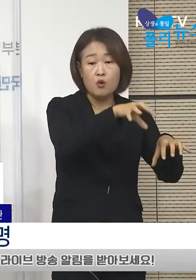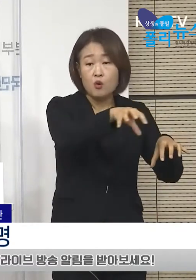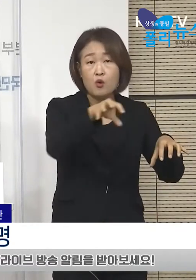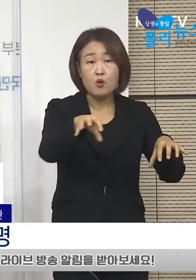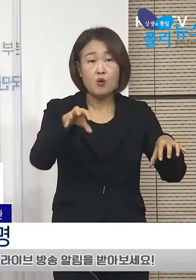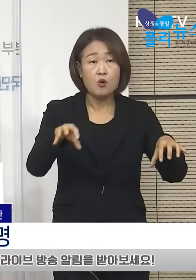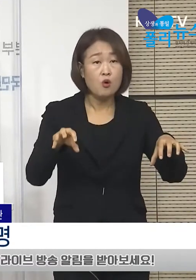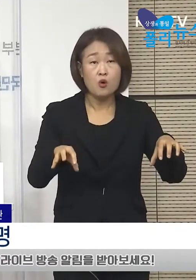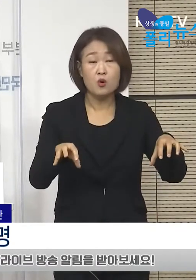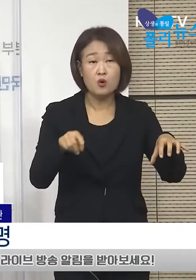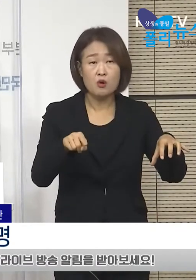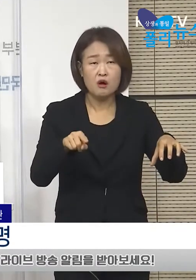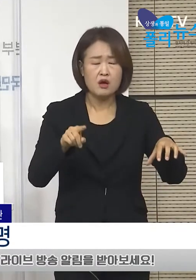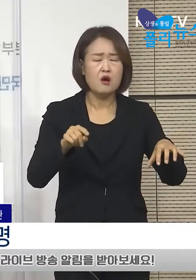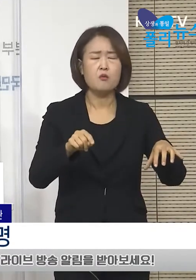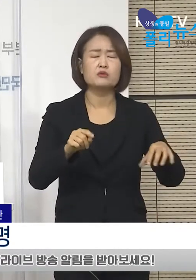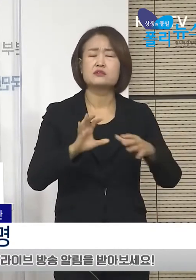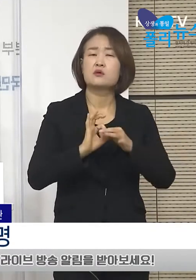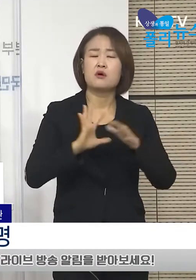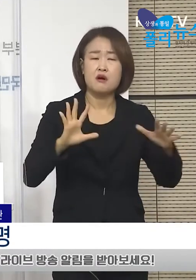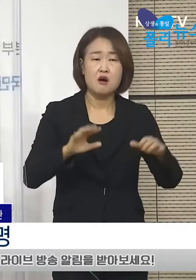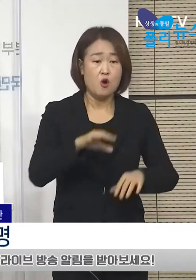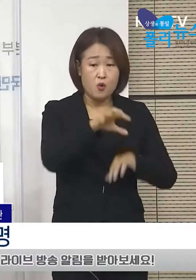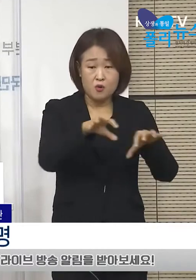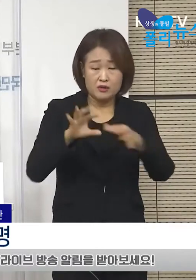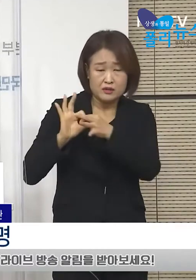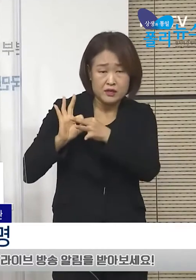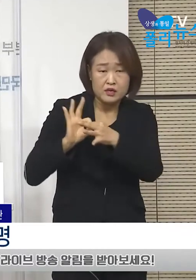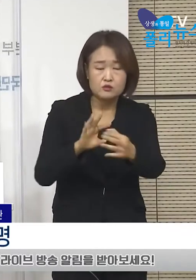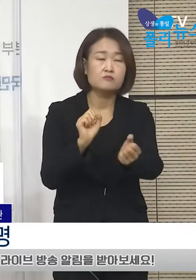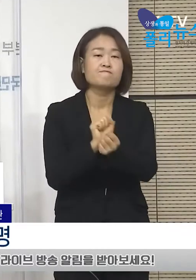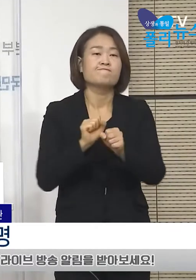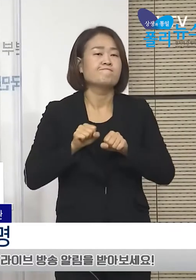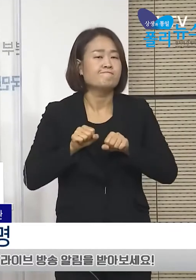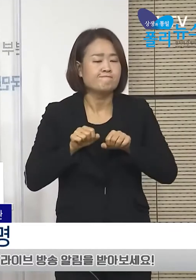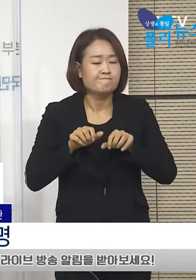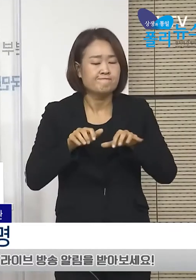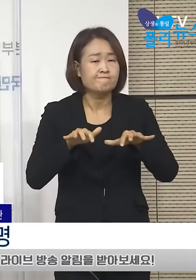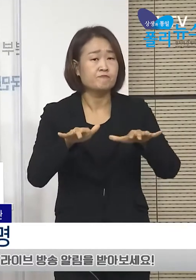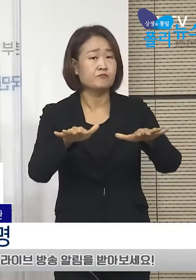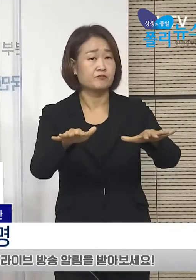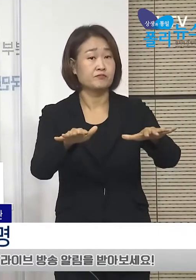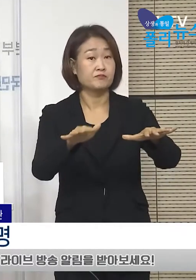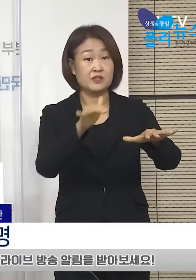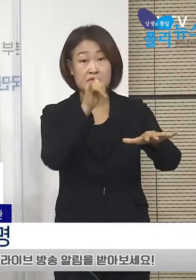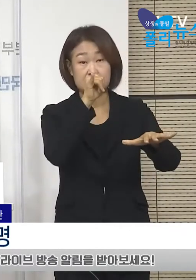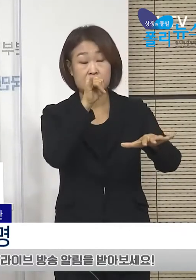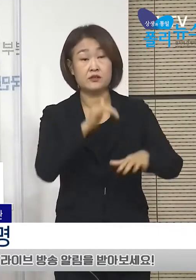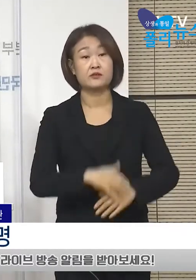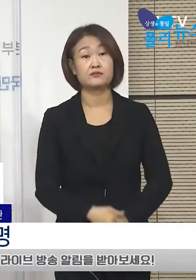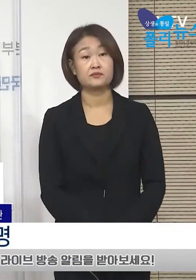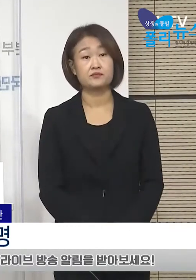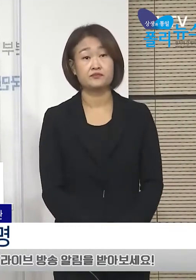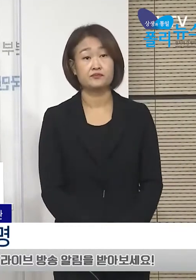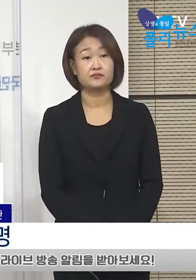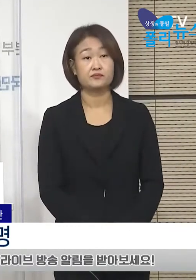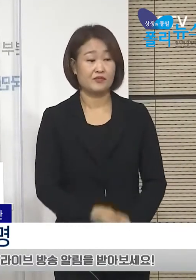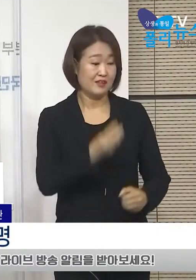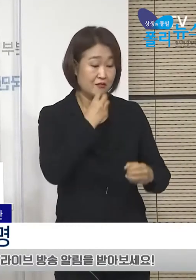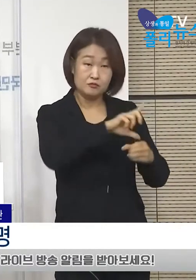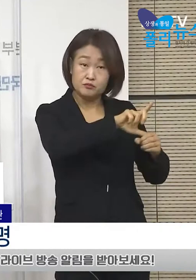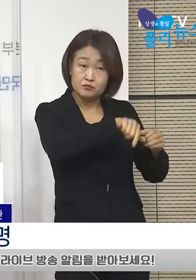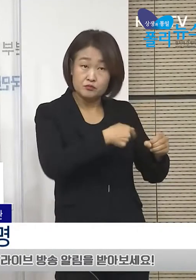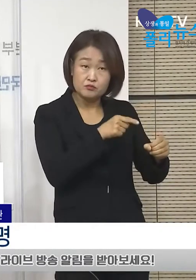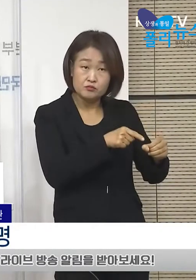시설에 편중되지 않고 일상 곳곳에서 집단 감염이 나타나고 있습니다. 수도권의